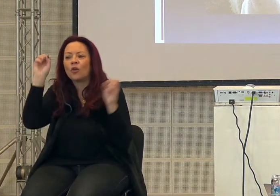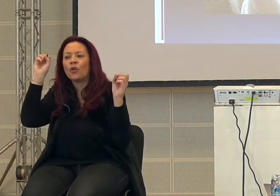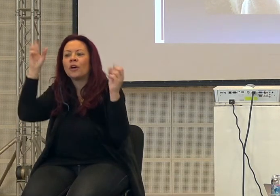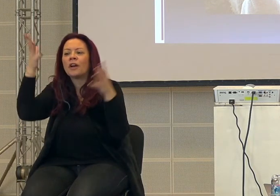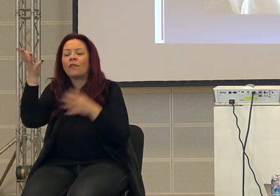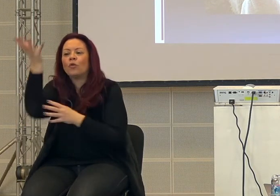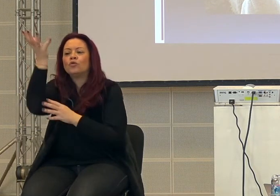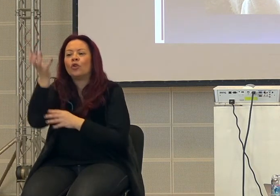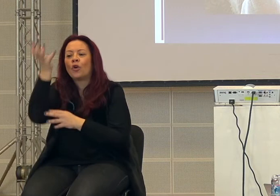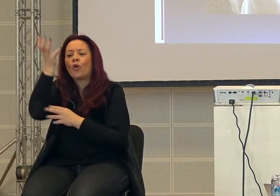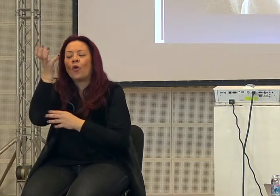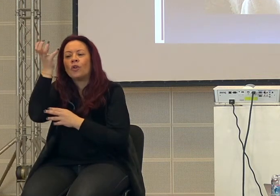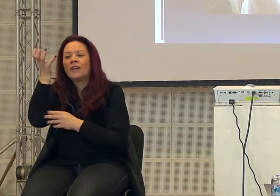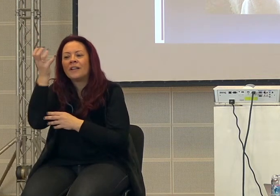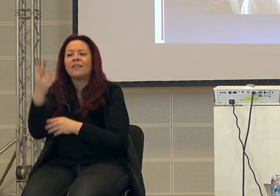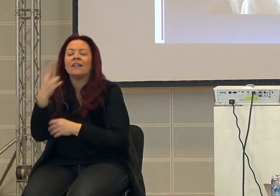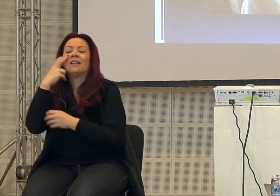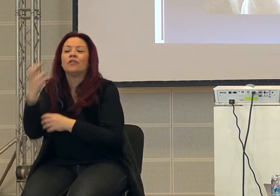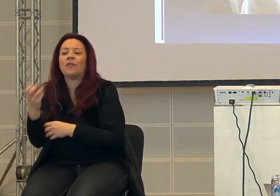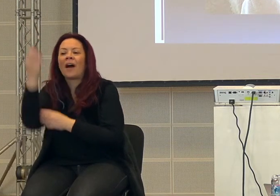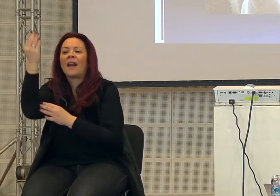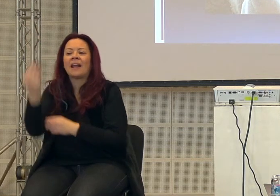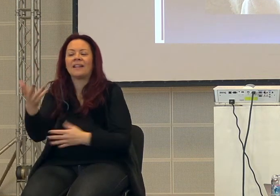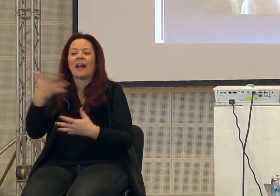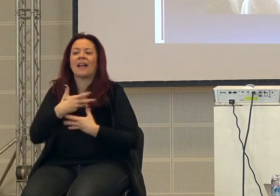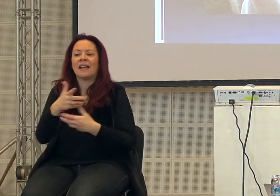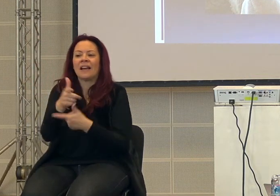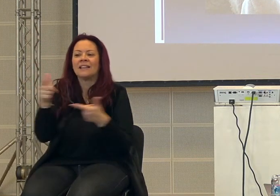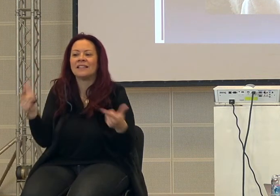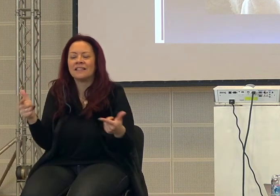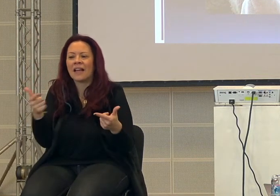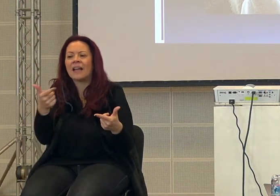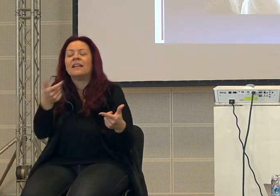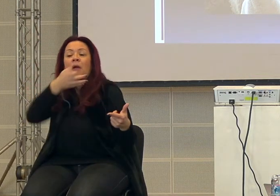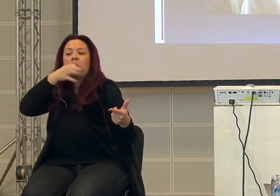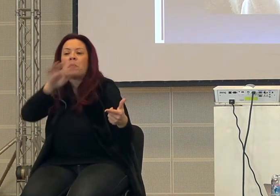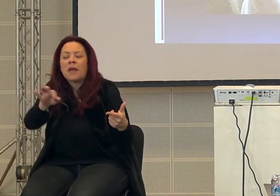trovare delle entità inesistenti che permettono di tenere insieme